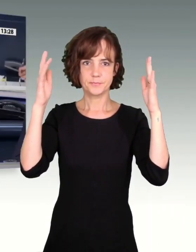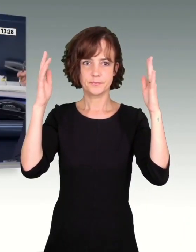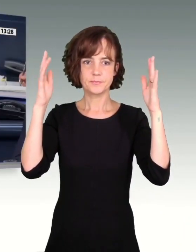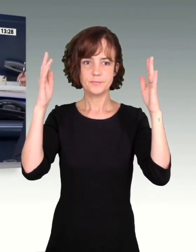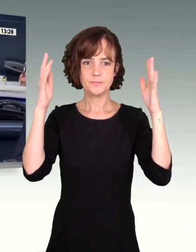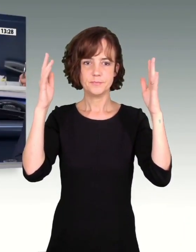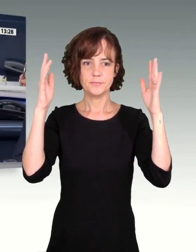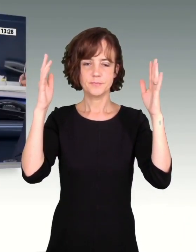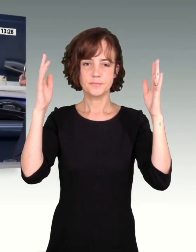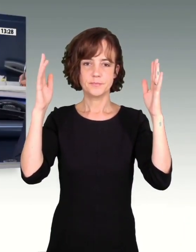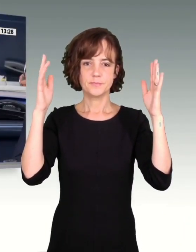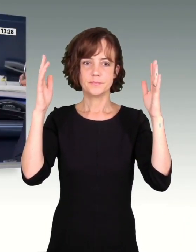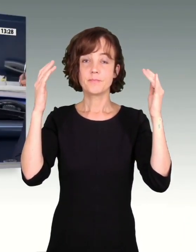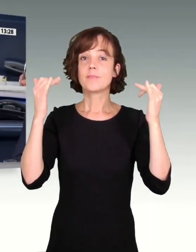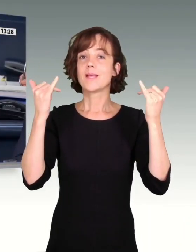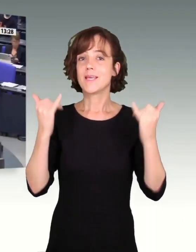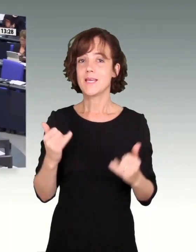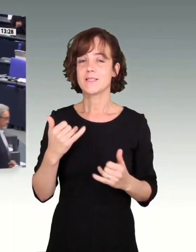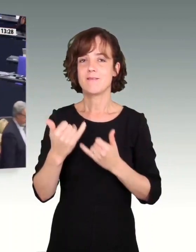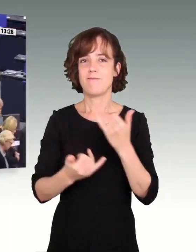Annika Klose hat das Wort für die SPD-Fraktion.